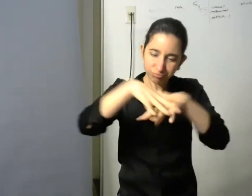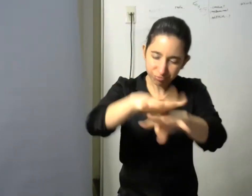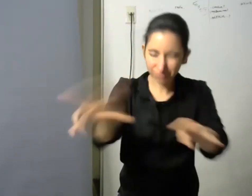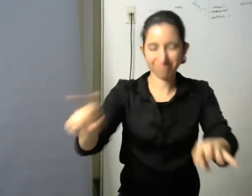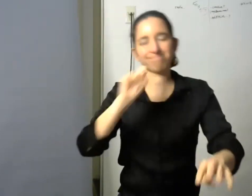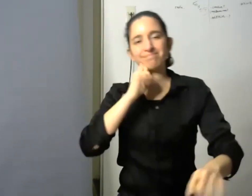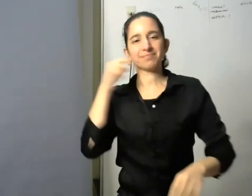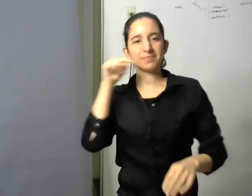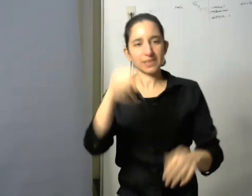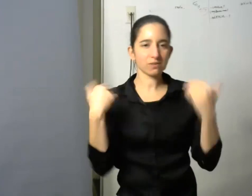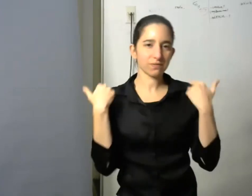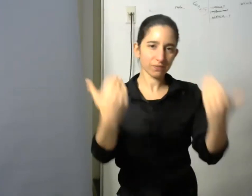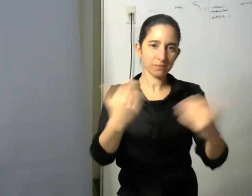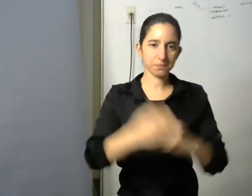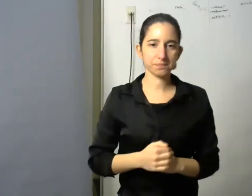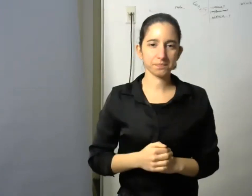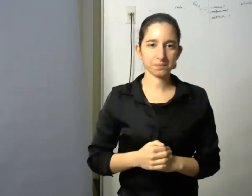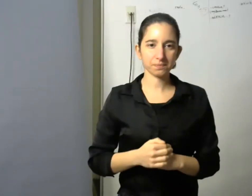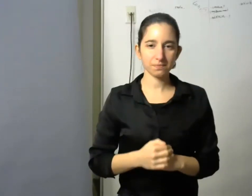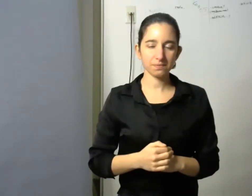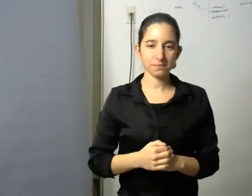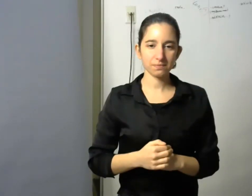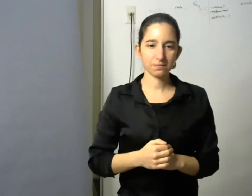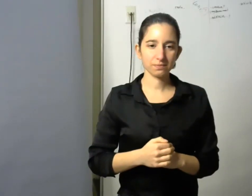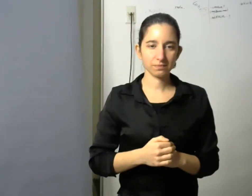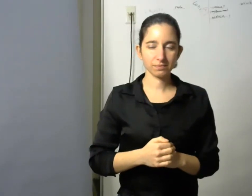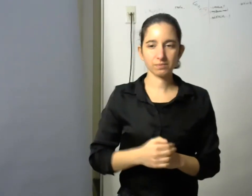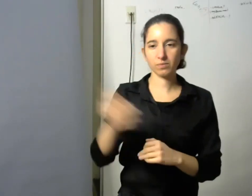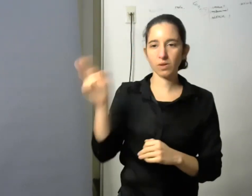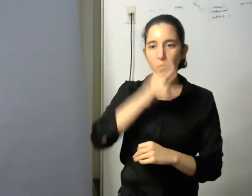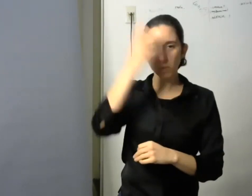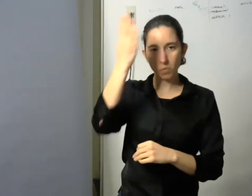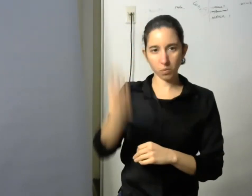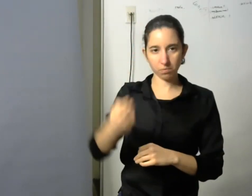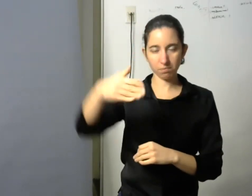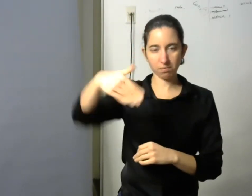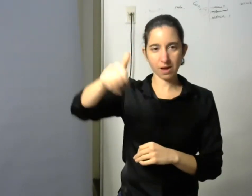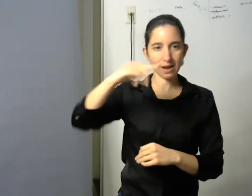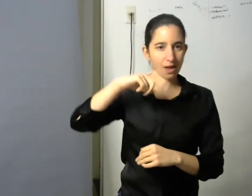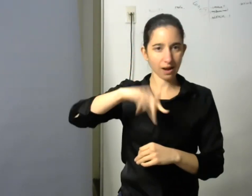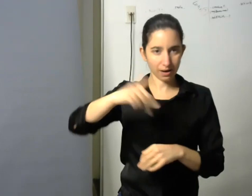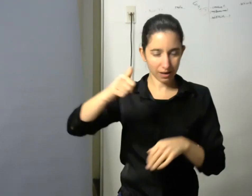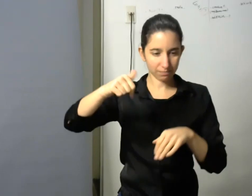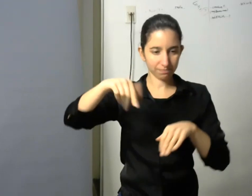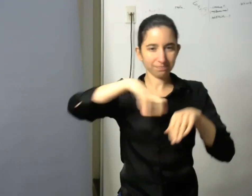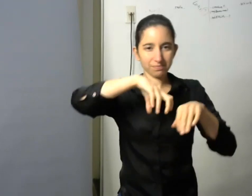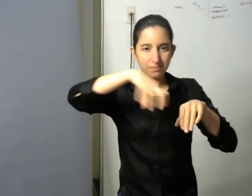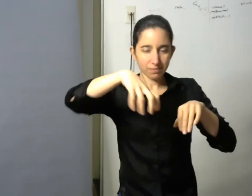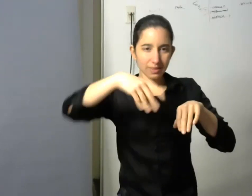muchísimas gracias Mariana Pereira del programa de orientación de filo celebra esta producción y felicita a todos